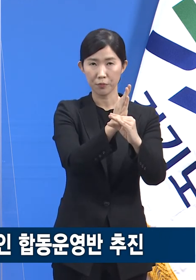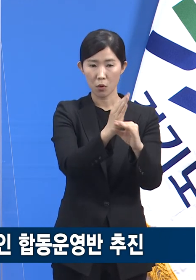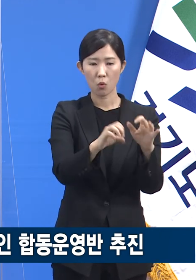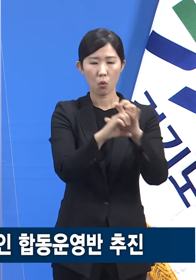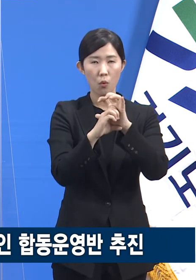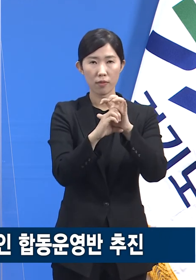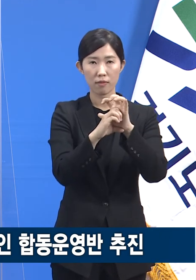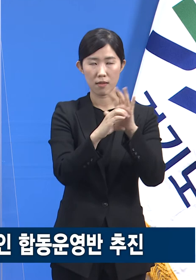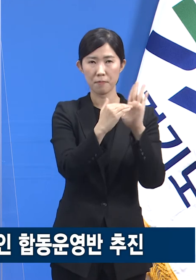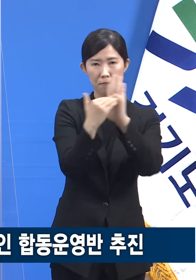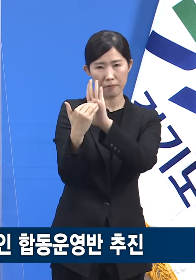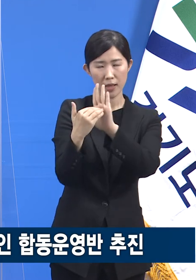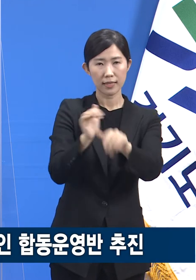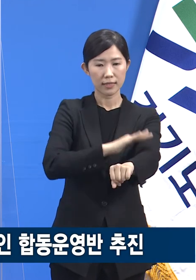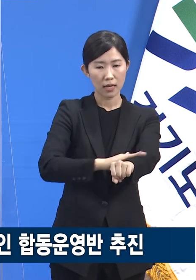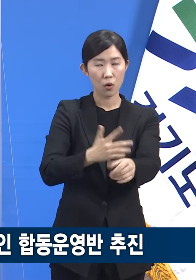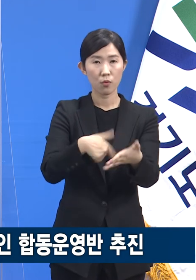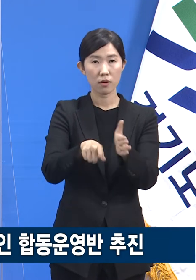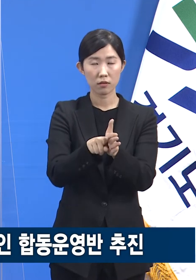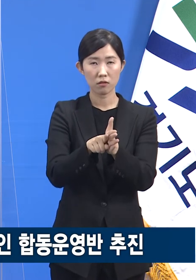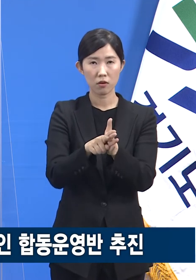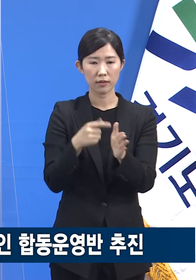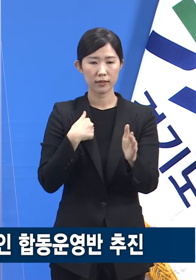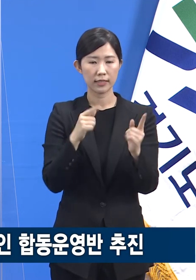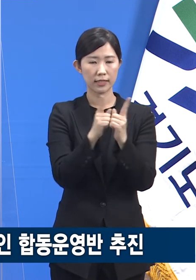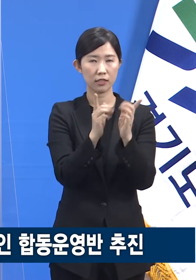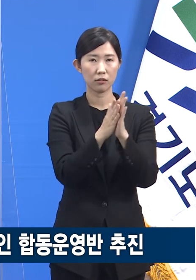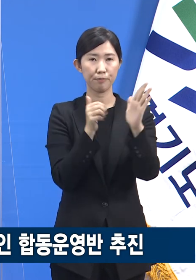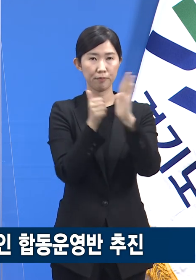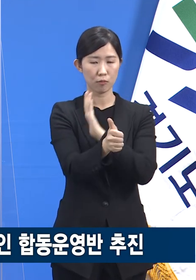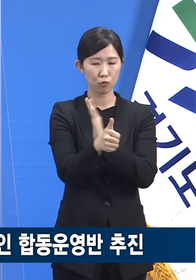현장확인 합동운영반을 구성할 계획입니다.